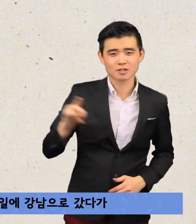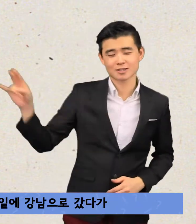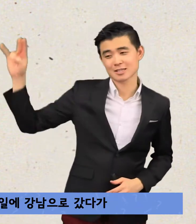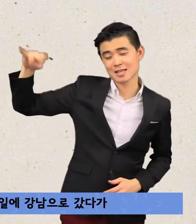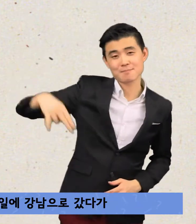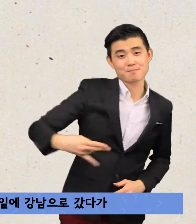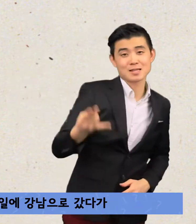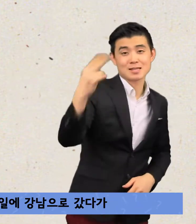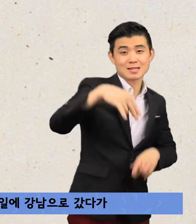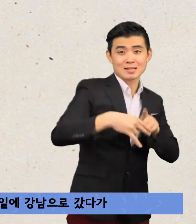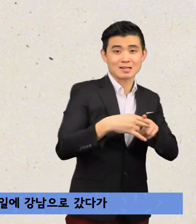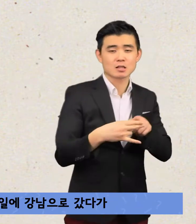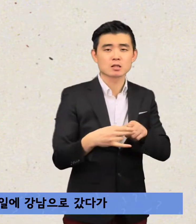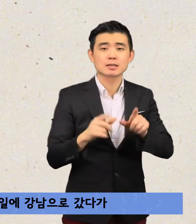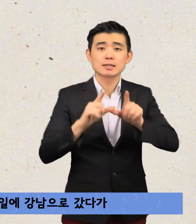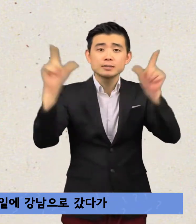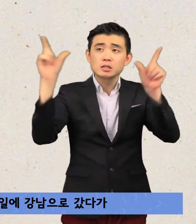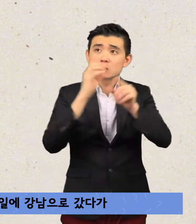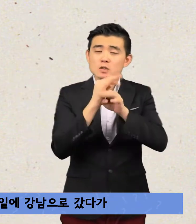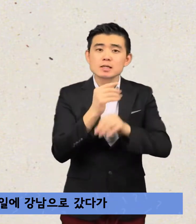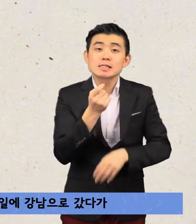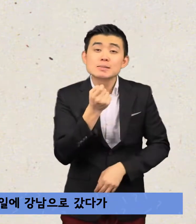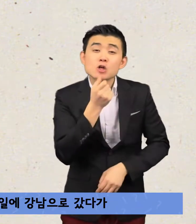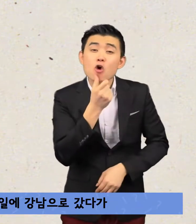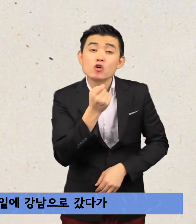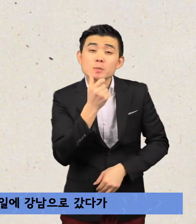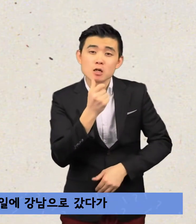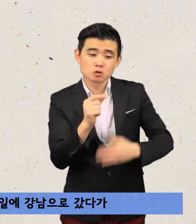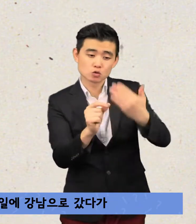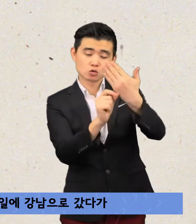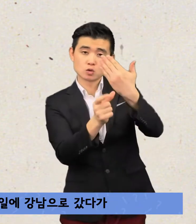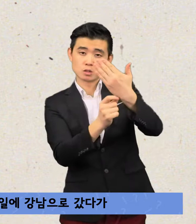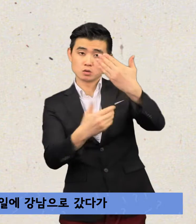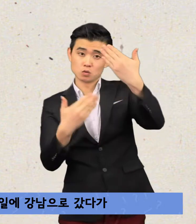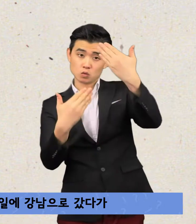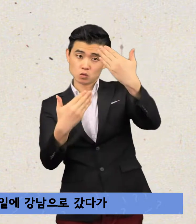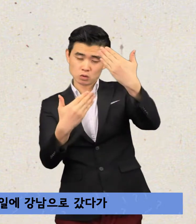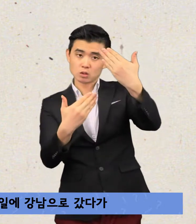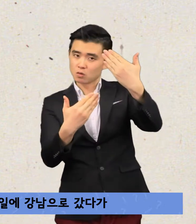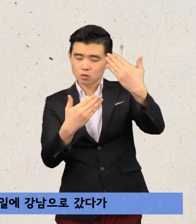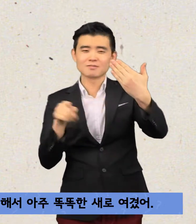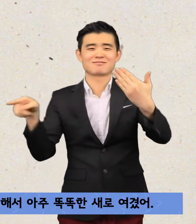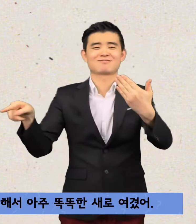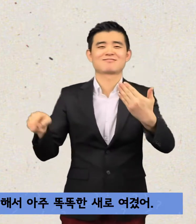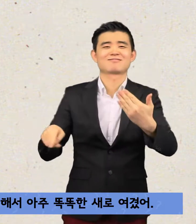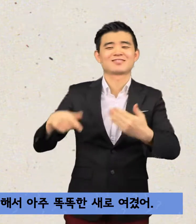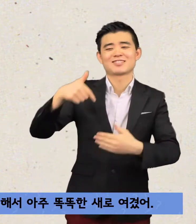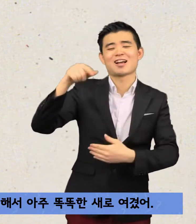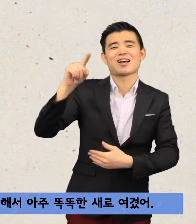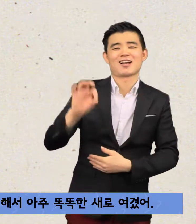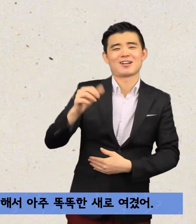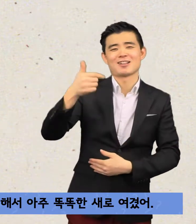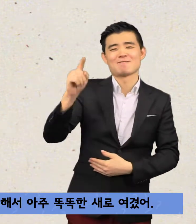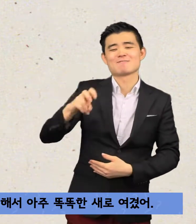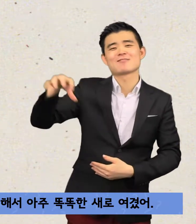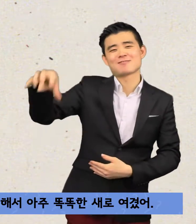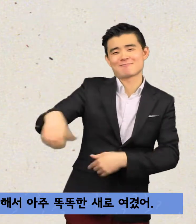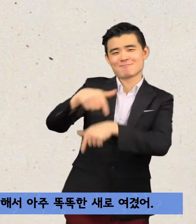제비는 음력 9월 9일에 강남으로 갔다가 음력 3월 3일 삼진날에